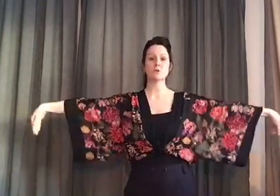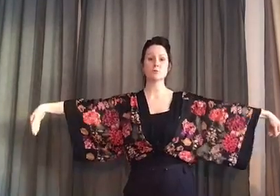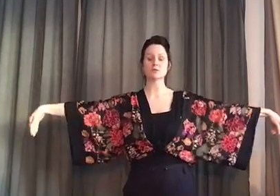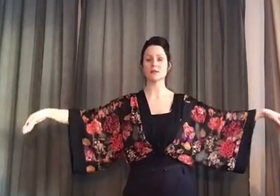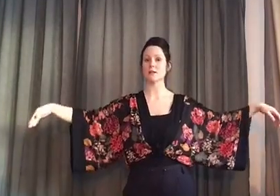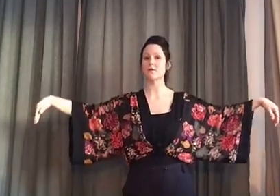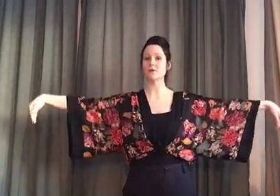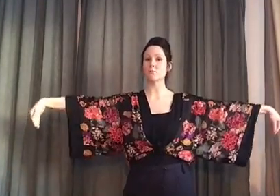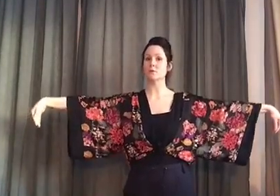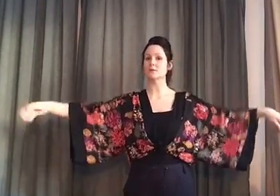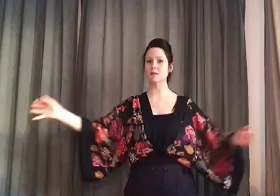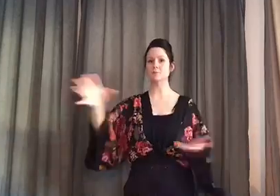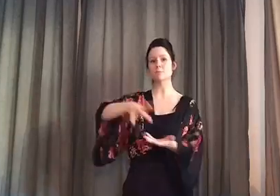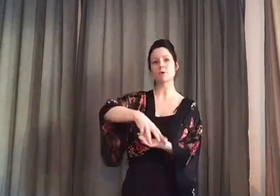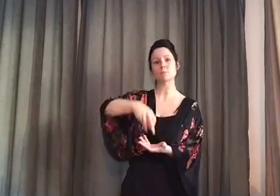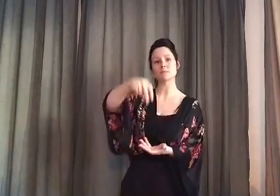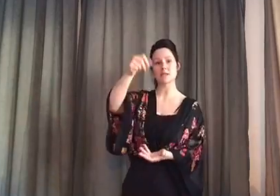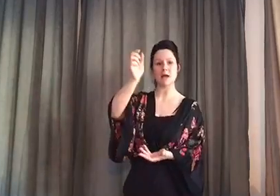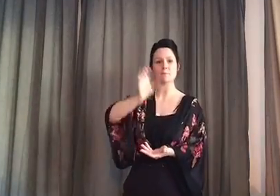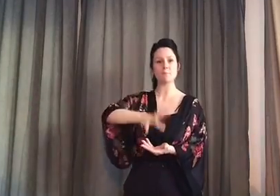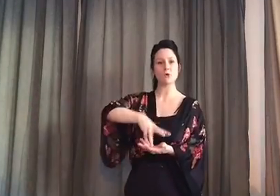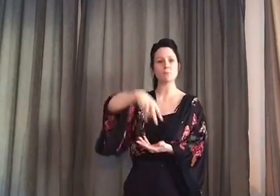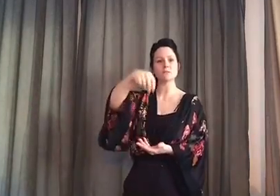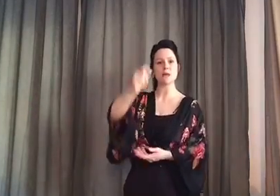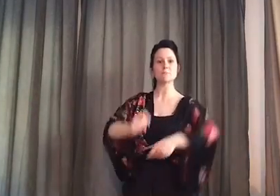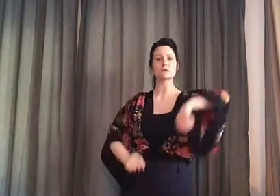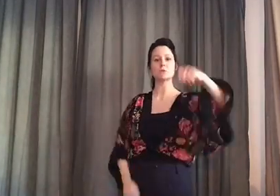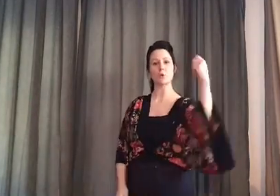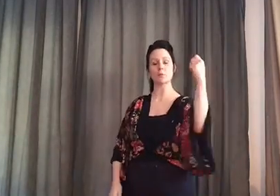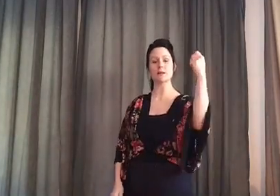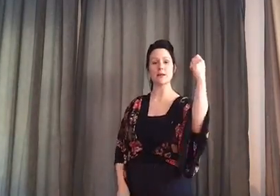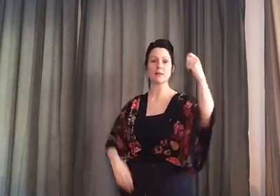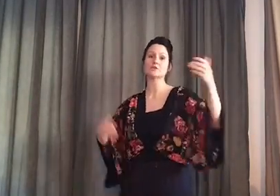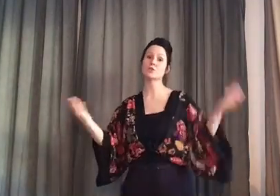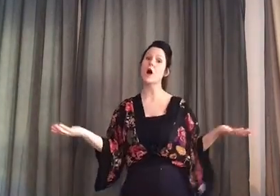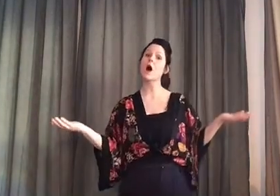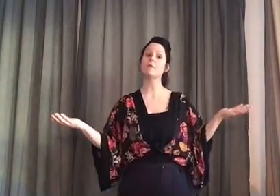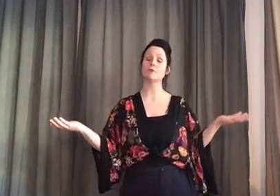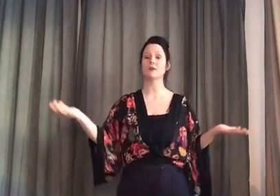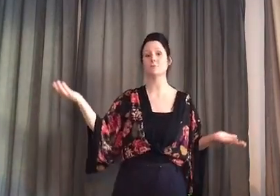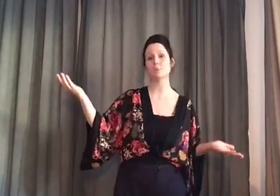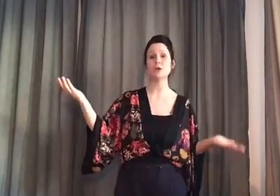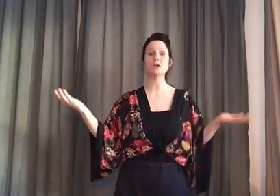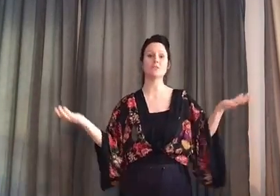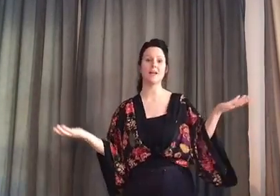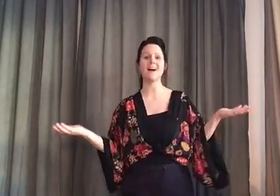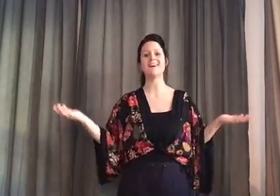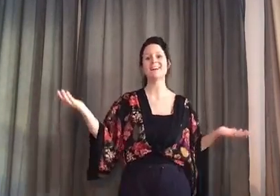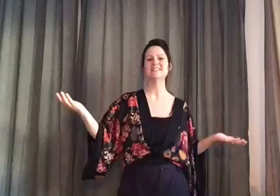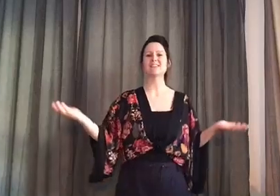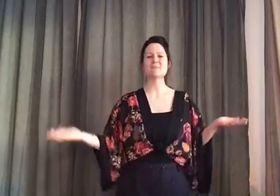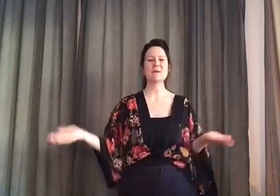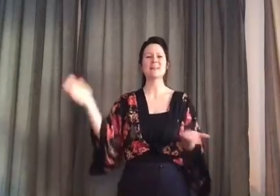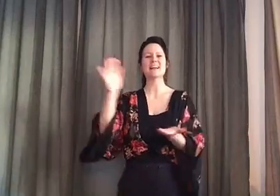roblox skin. Roblox skin mot en burk med slime. Burk med slime mot en tågbiljet Ska vi byta? Ska vi byta